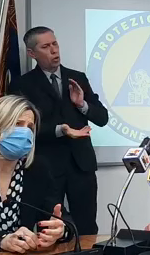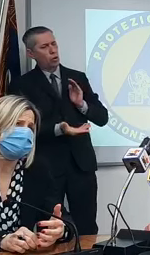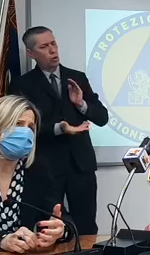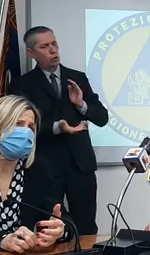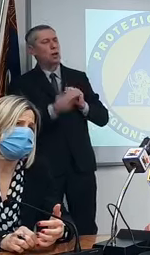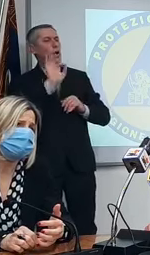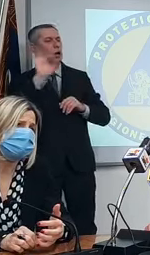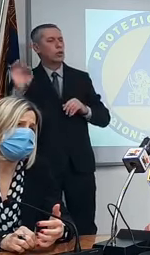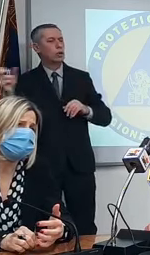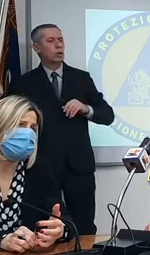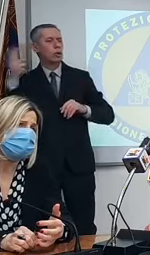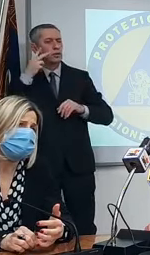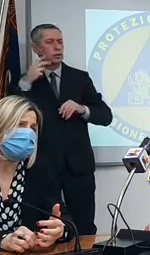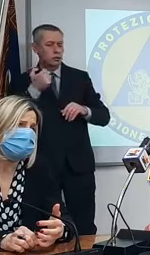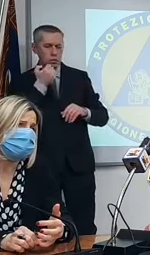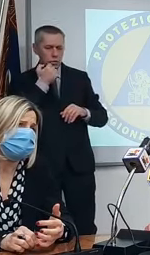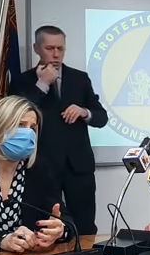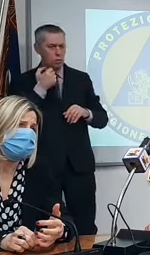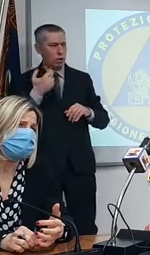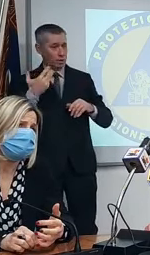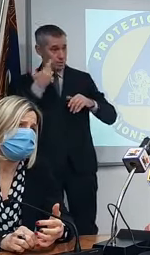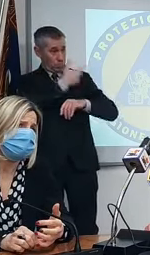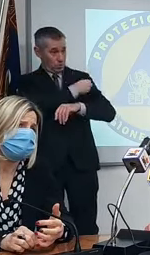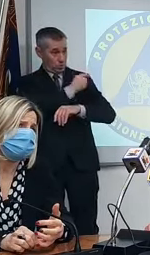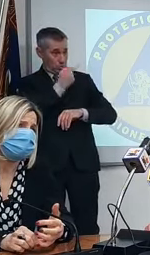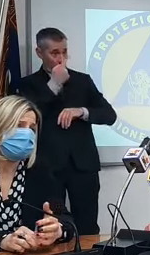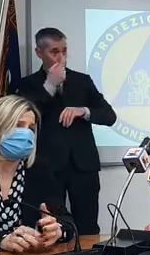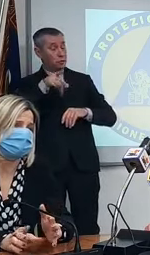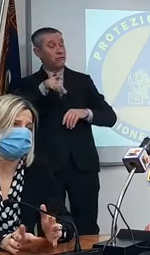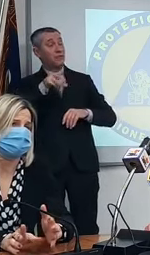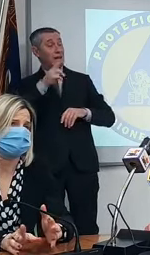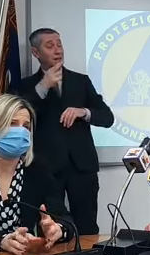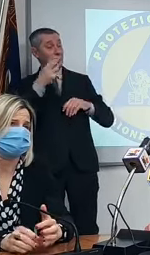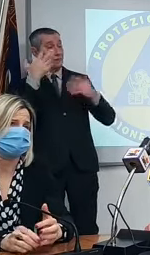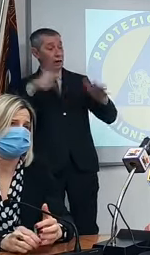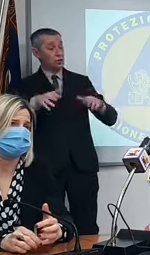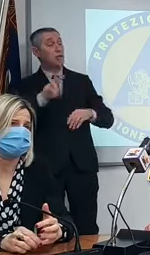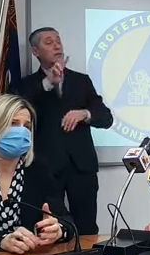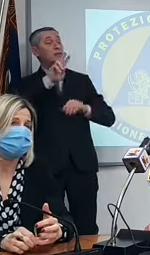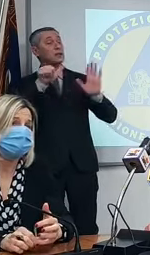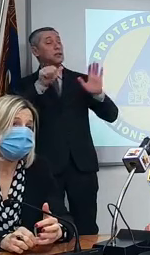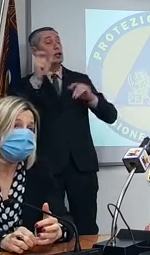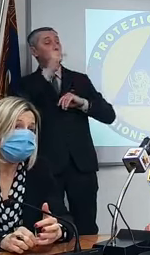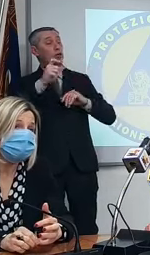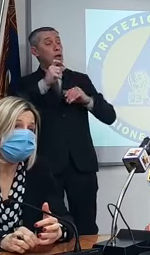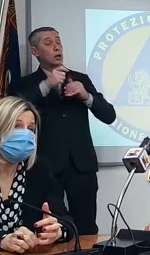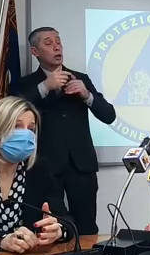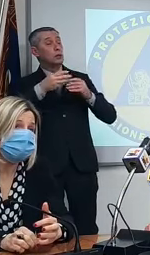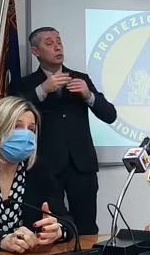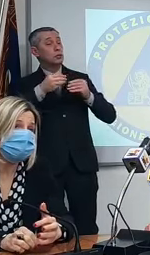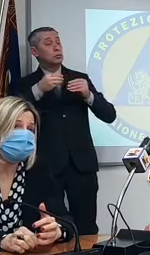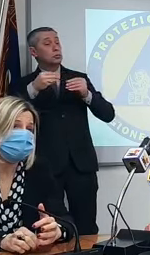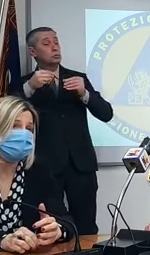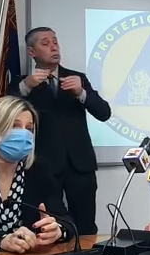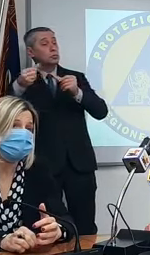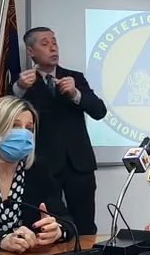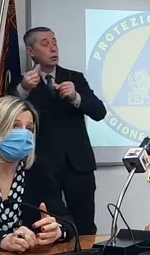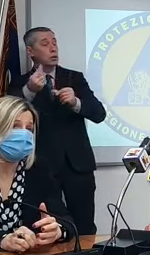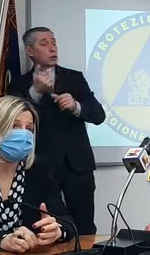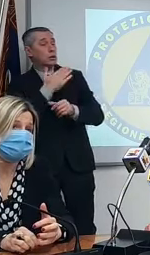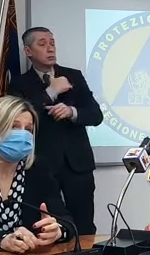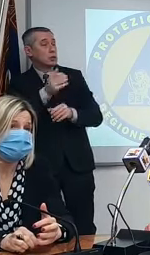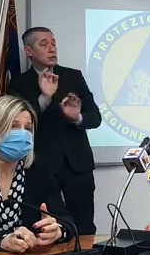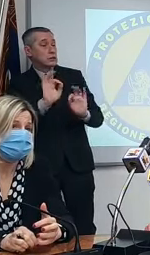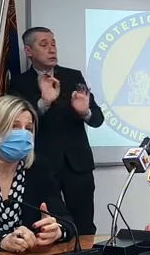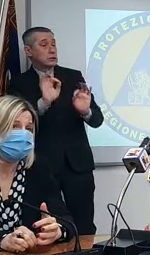che dicono sono passati 26 giorni da Pfizer e non ci hanno ancora richiamato è possibile che ci siano stati casi